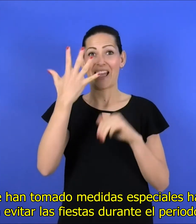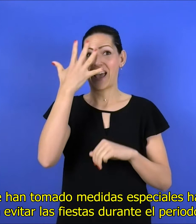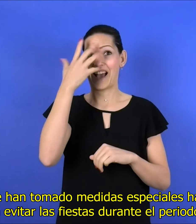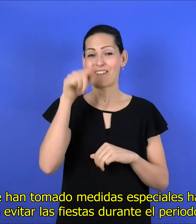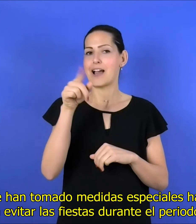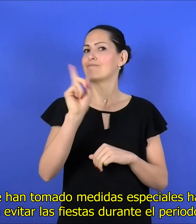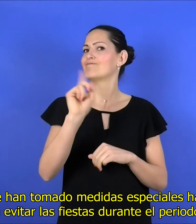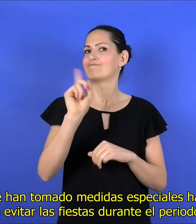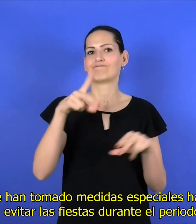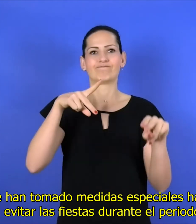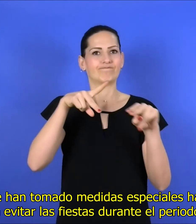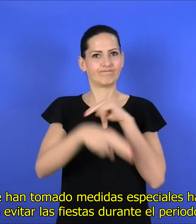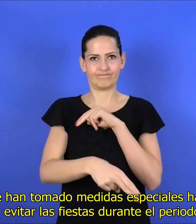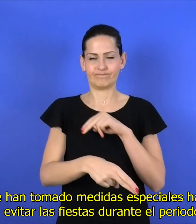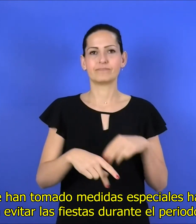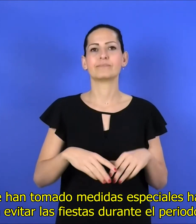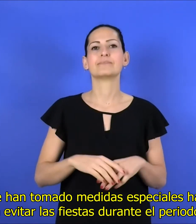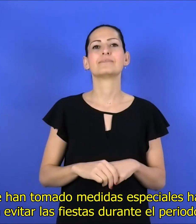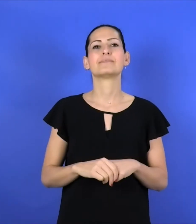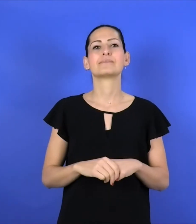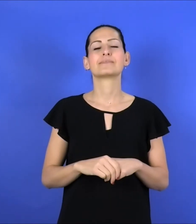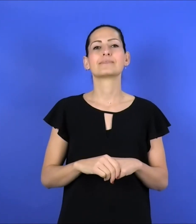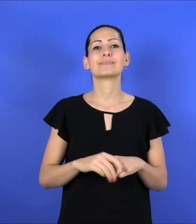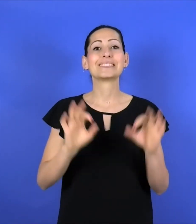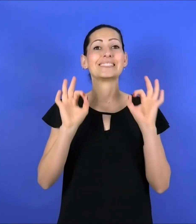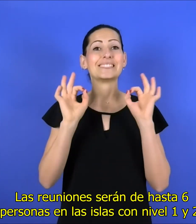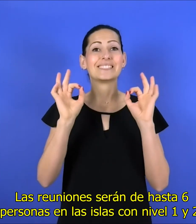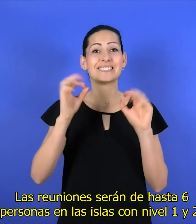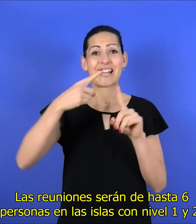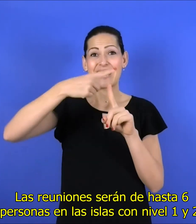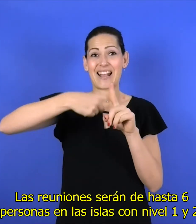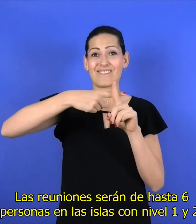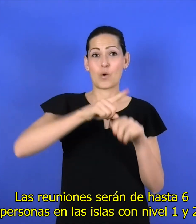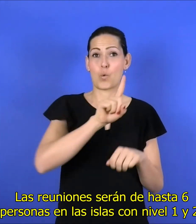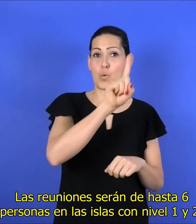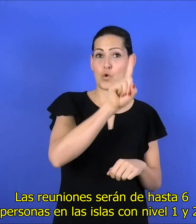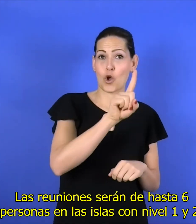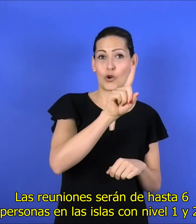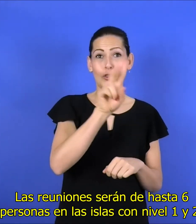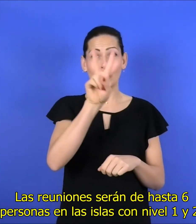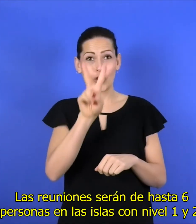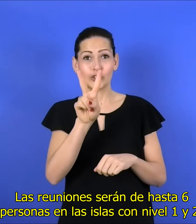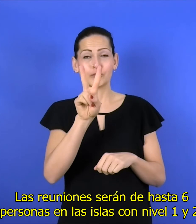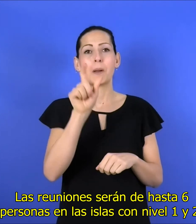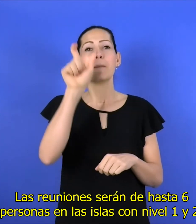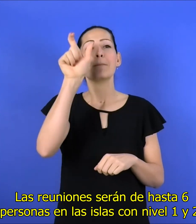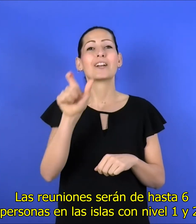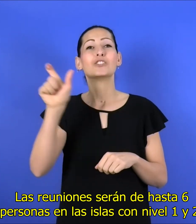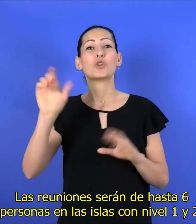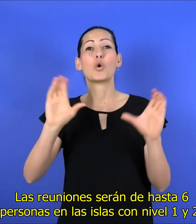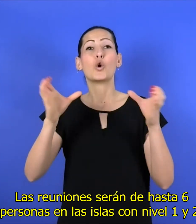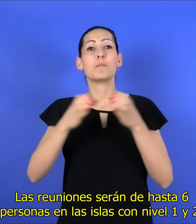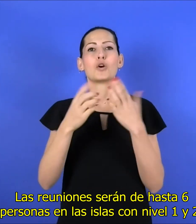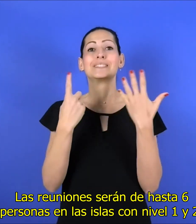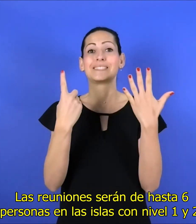periodo de carnaval. Las reuniones serán de hasta 6 personas en las islas con nivel 1 y 2,